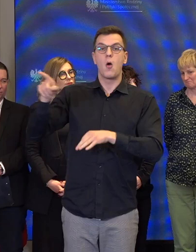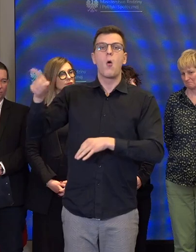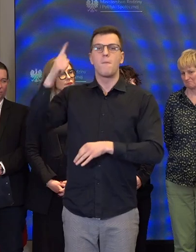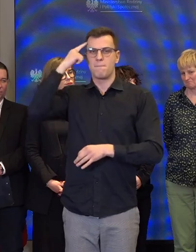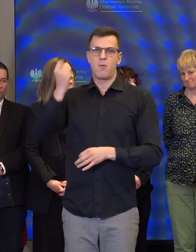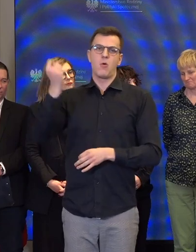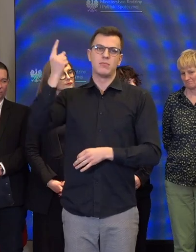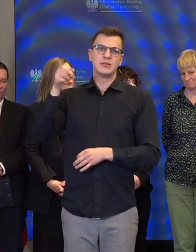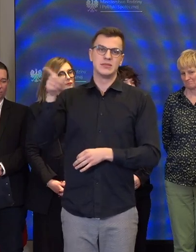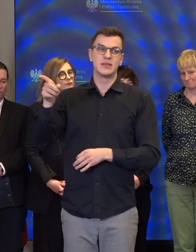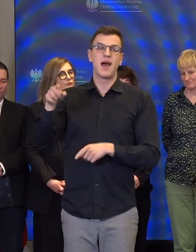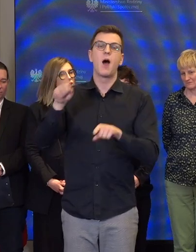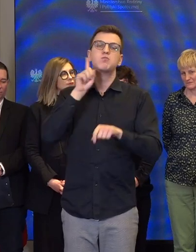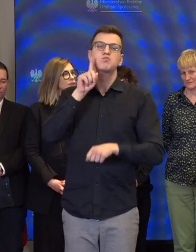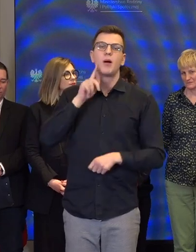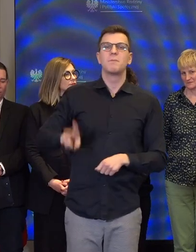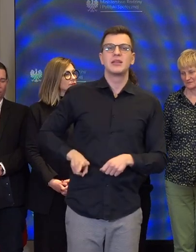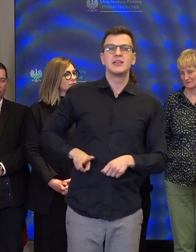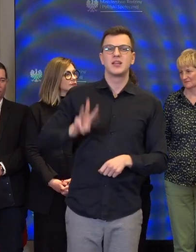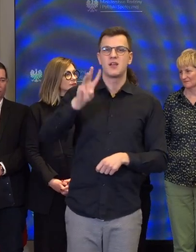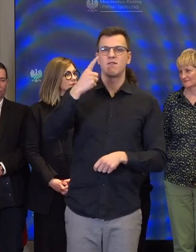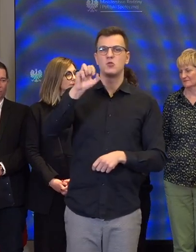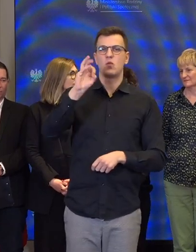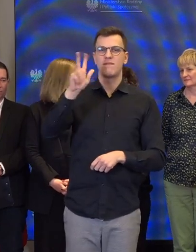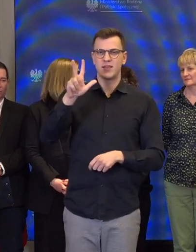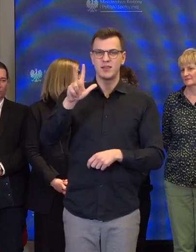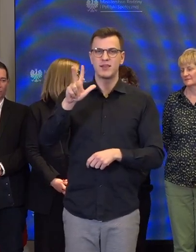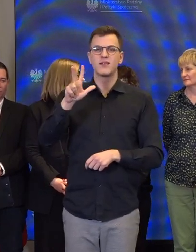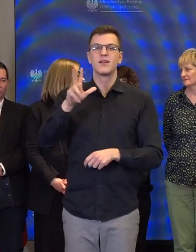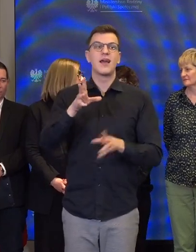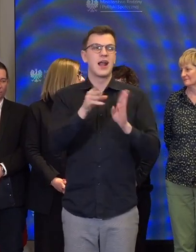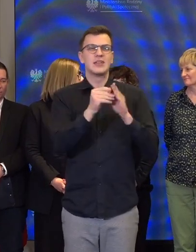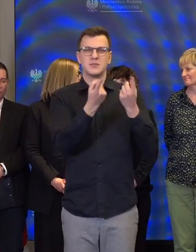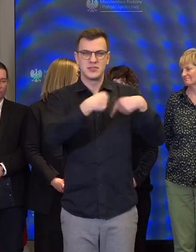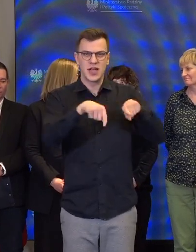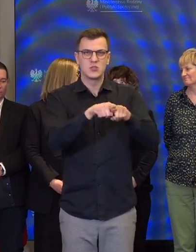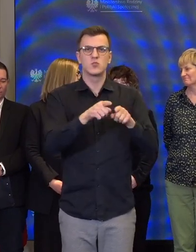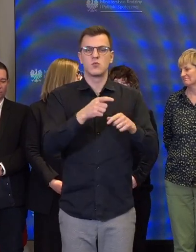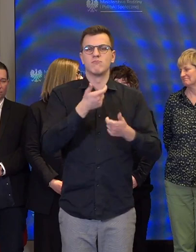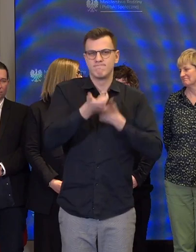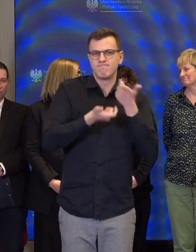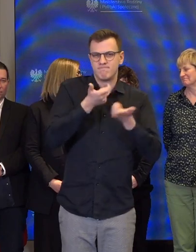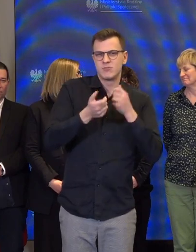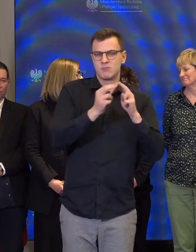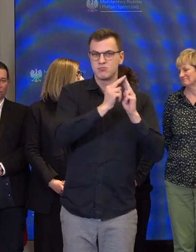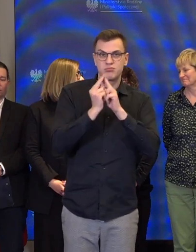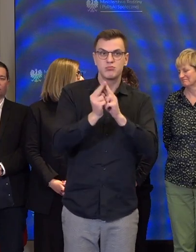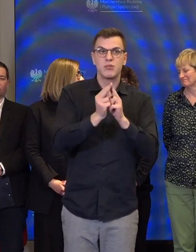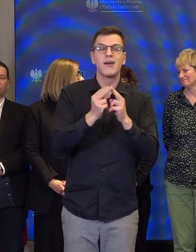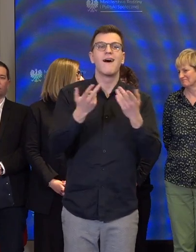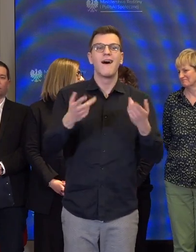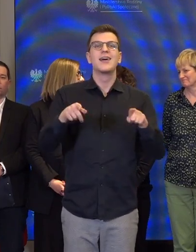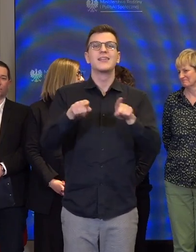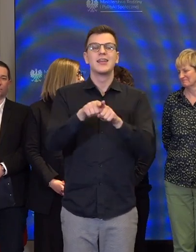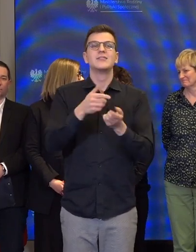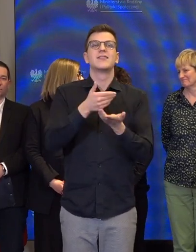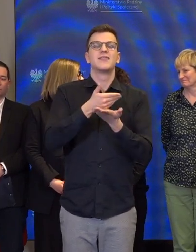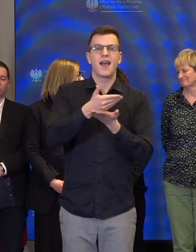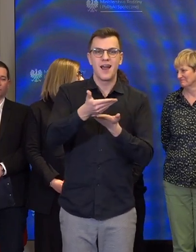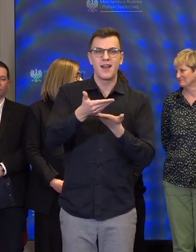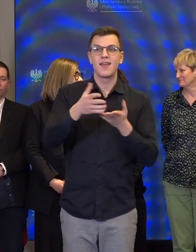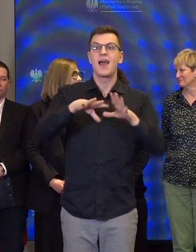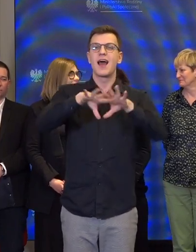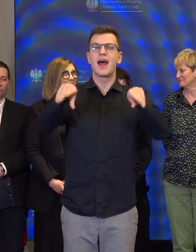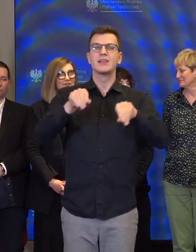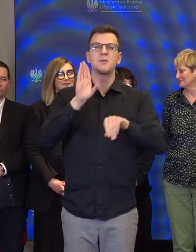inicjatorem. Pan minister Paweł Wdówik intensywnie z zespołem pracuje. dalej z Państwem tutaj obecnymi